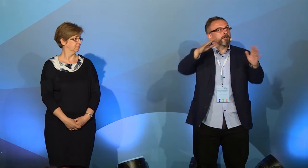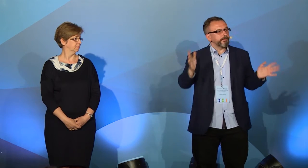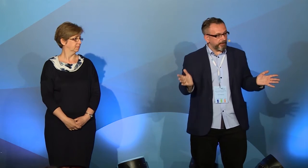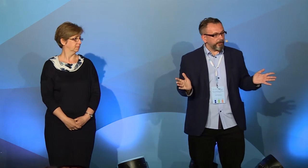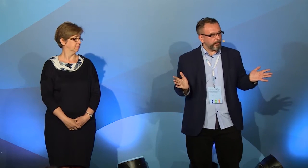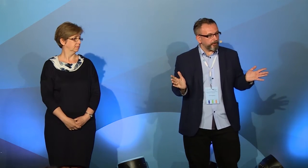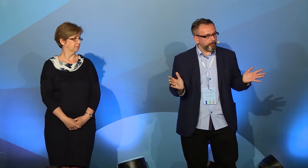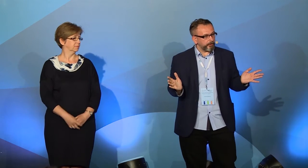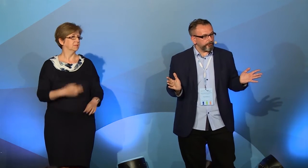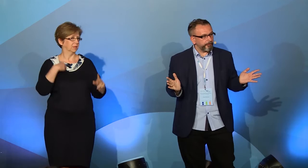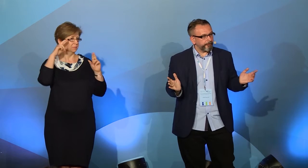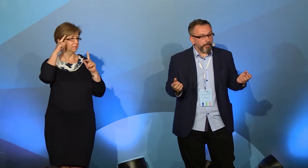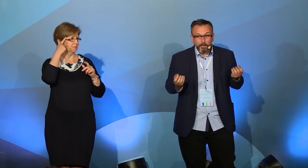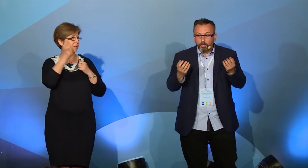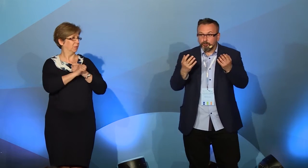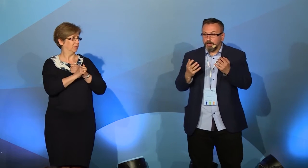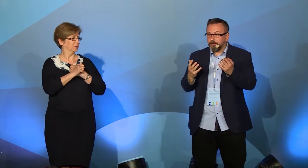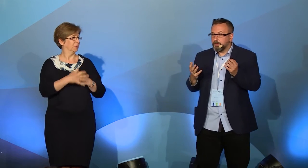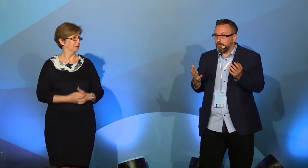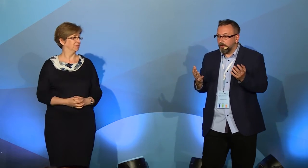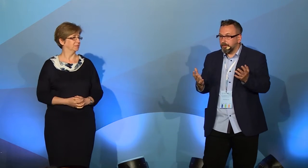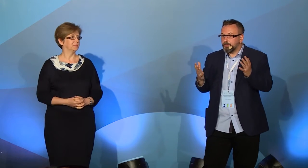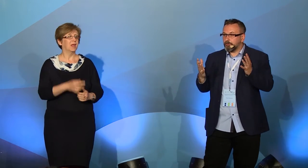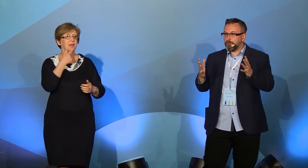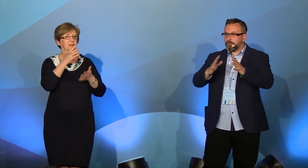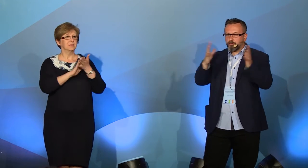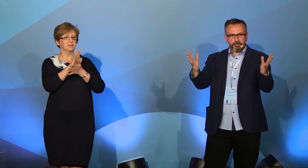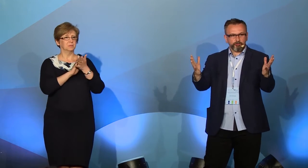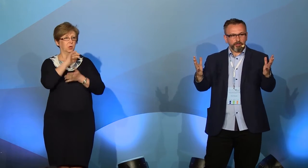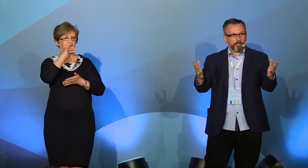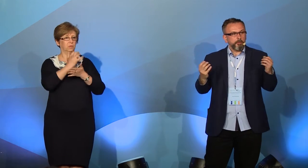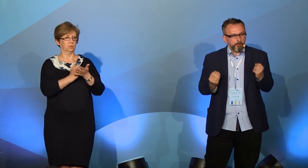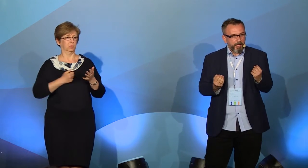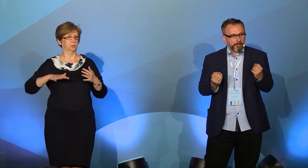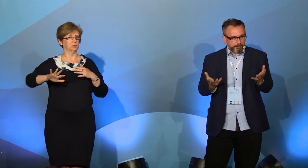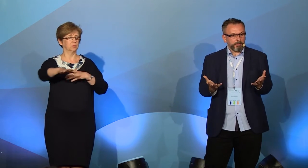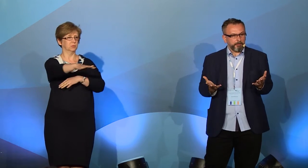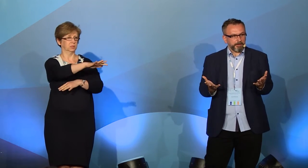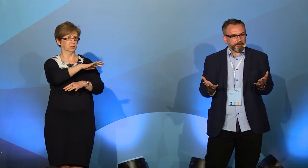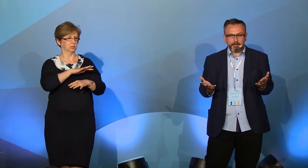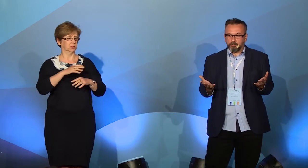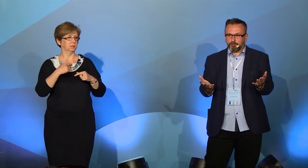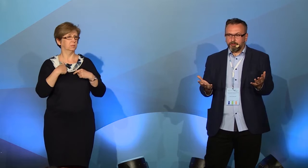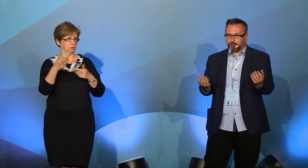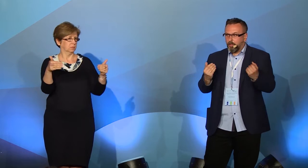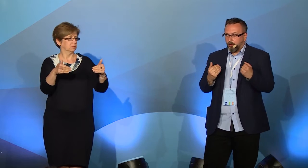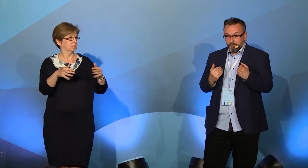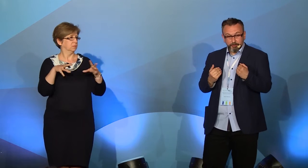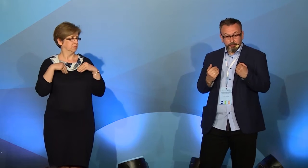Wtedy wiadomo o co chodzi. Otóż język migowy wykorzystuje przestrzeń, bo ma taką możliwość. O ile w języku